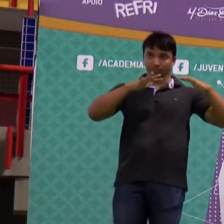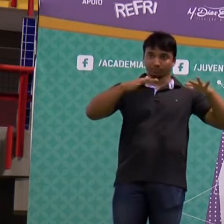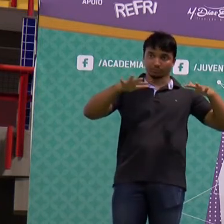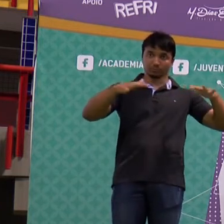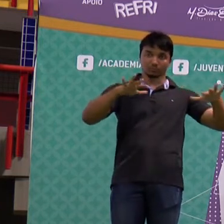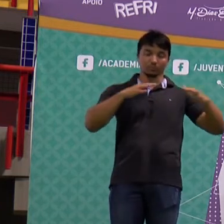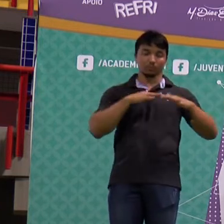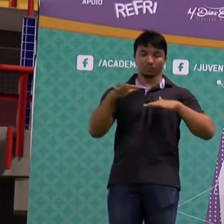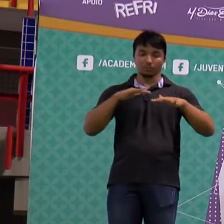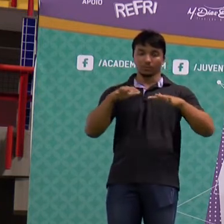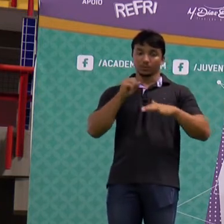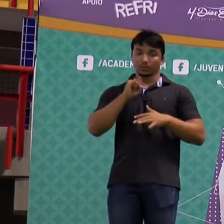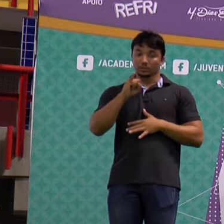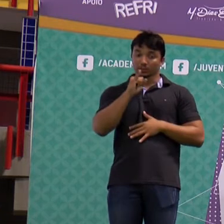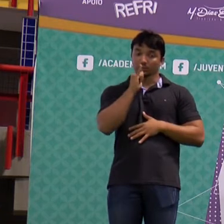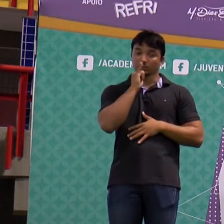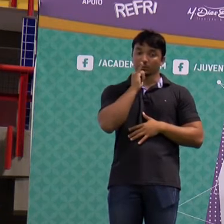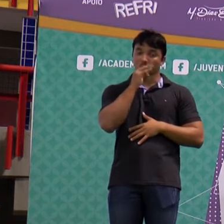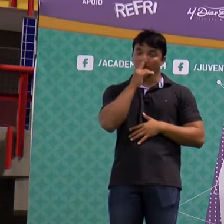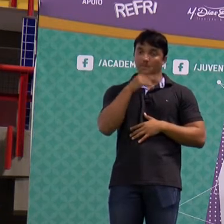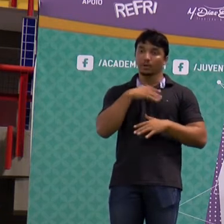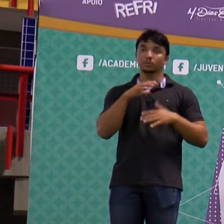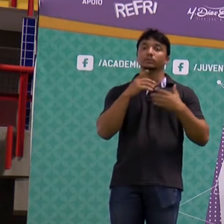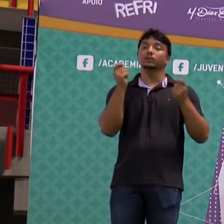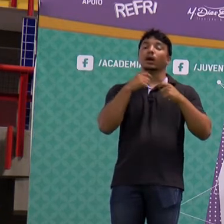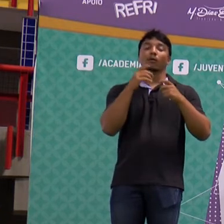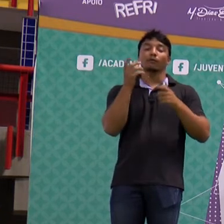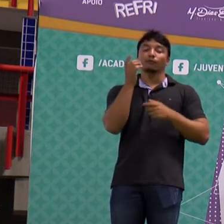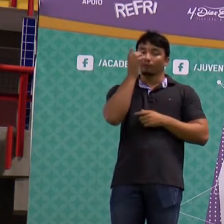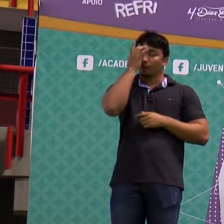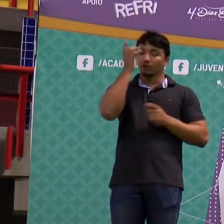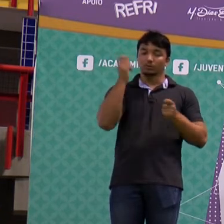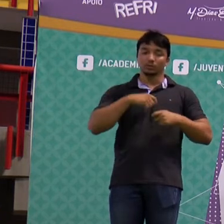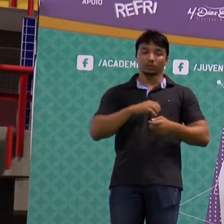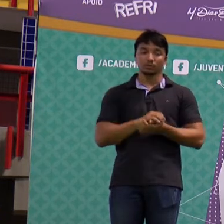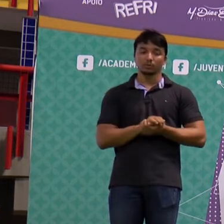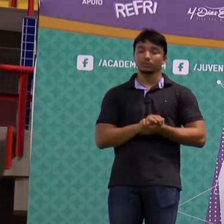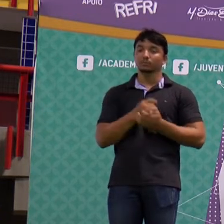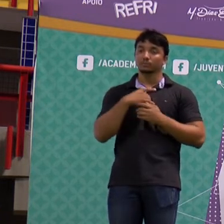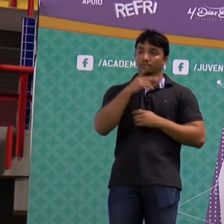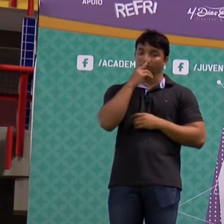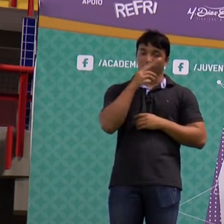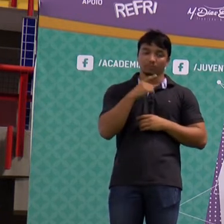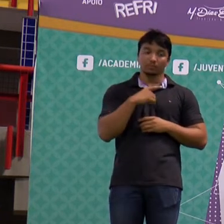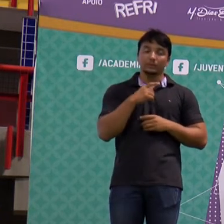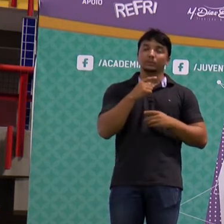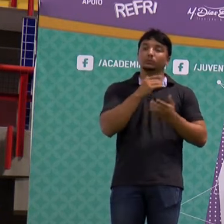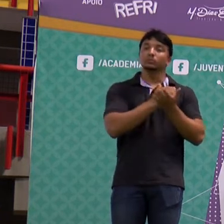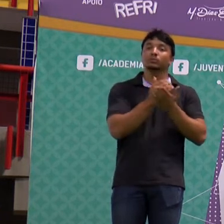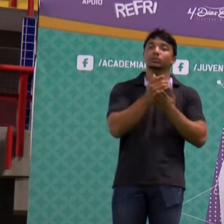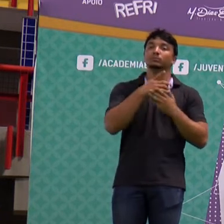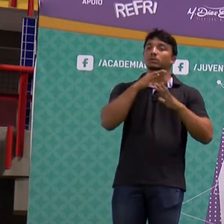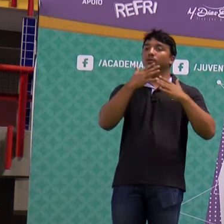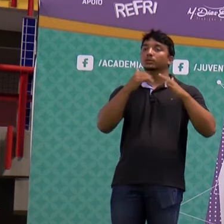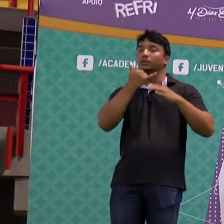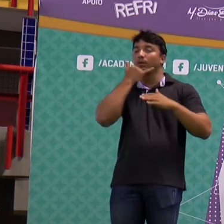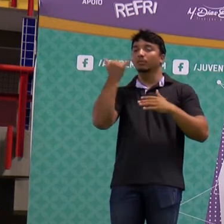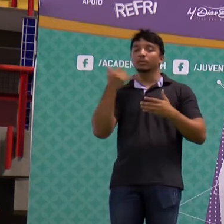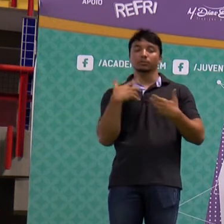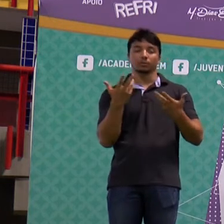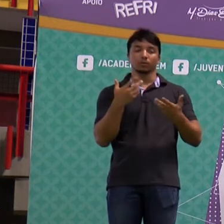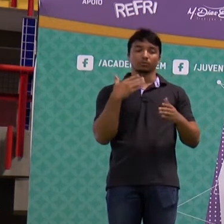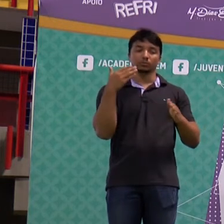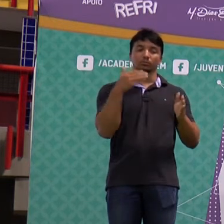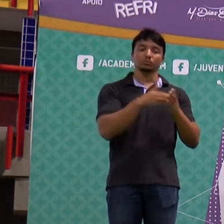quanto maior a concentração de matéria, mais rápido ele anda. Então, o som é mais rápido nos sólidos e vai decaindo a velocidade até